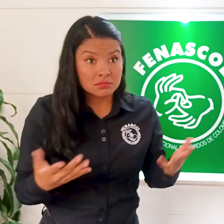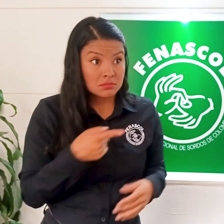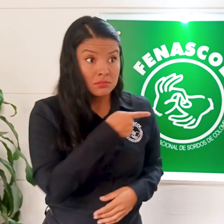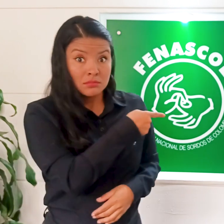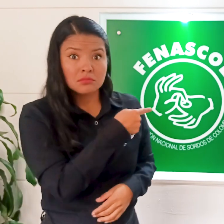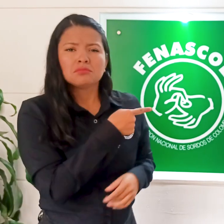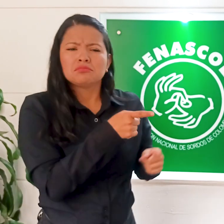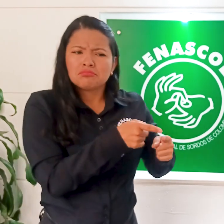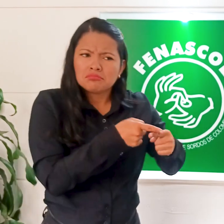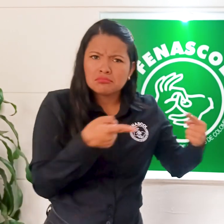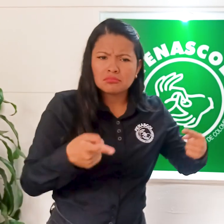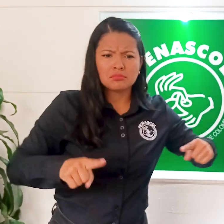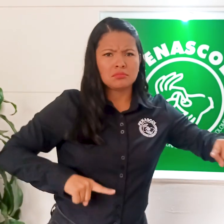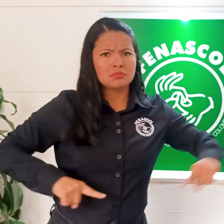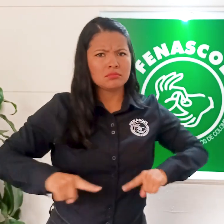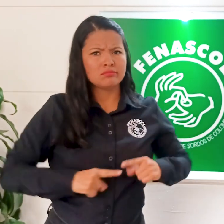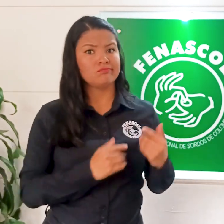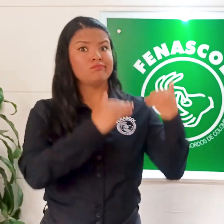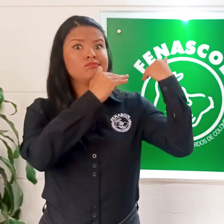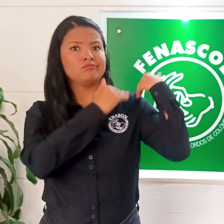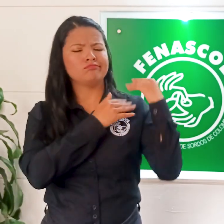información sobre esta convocatoria laboral